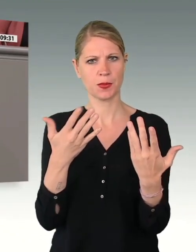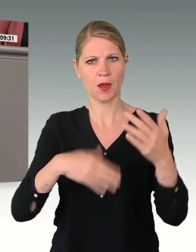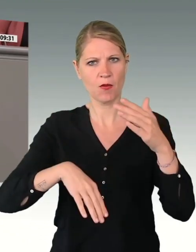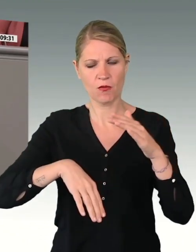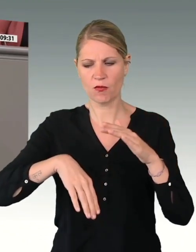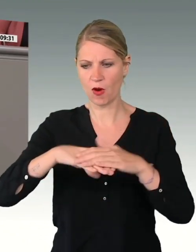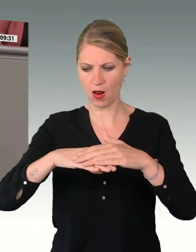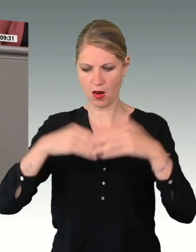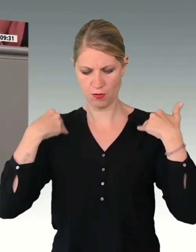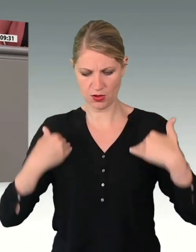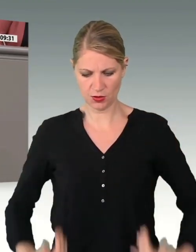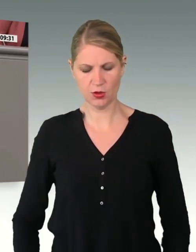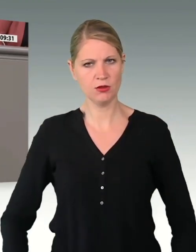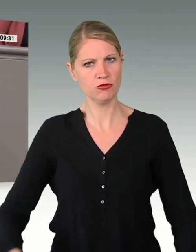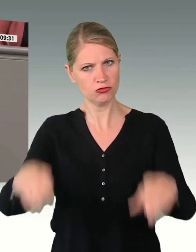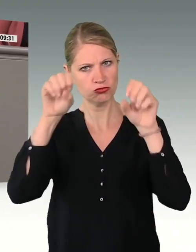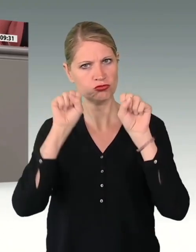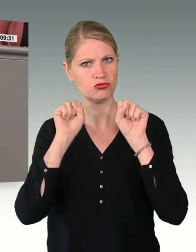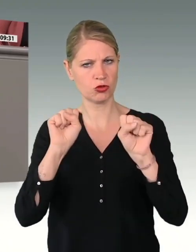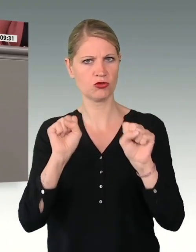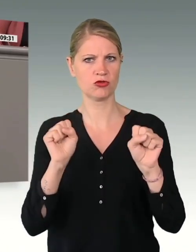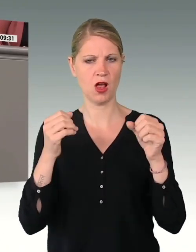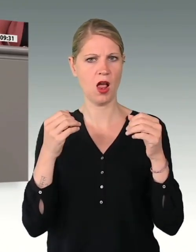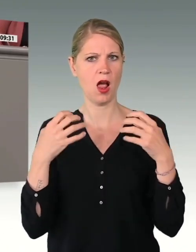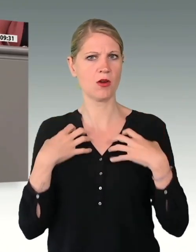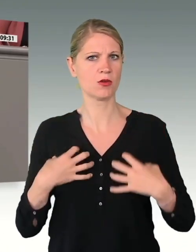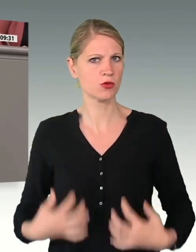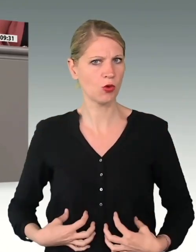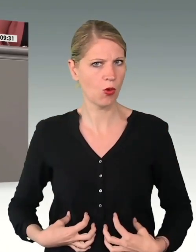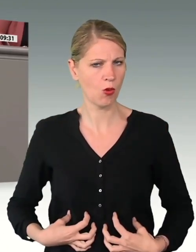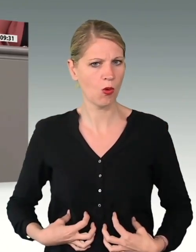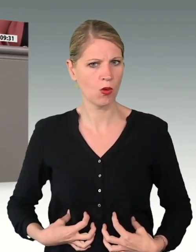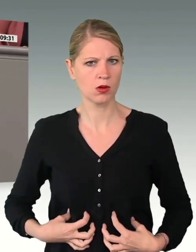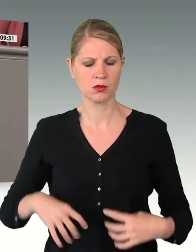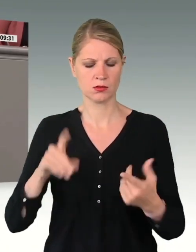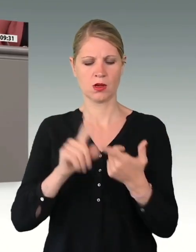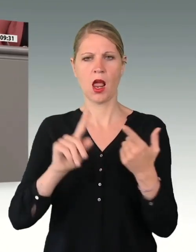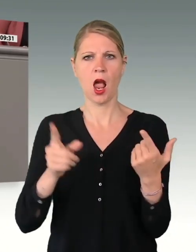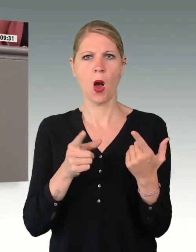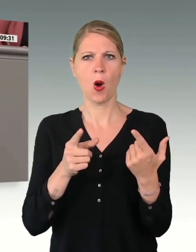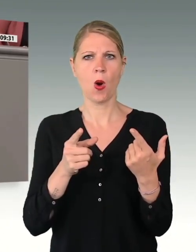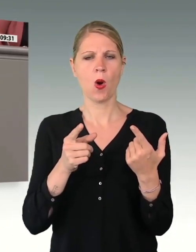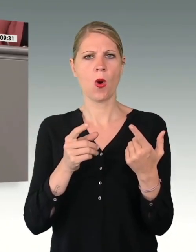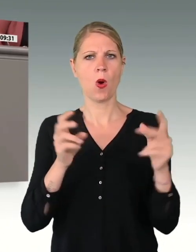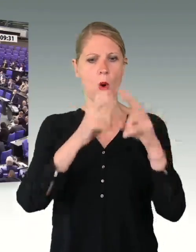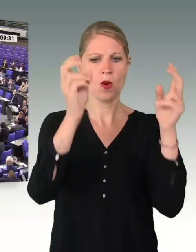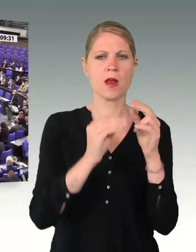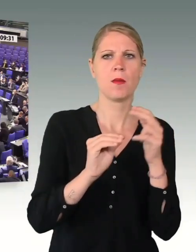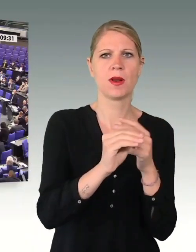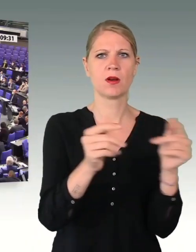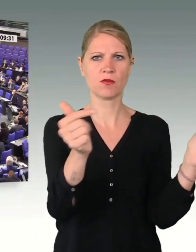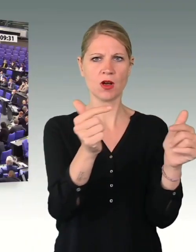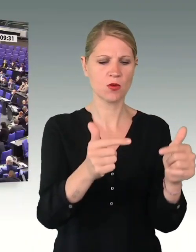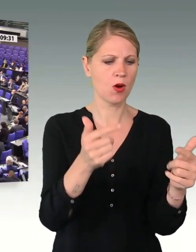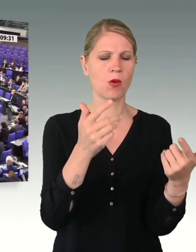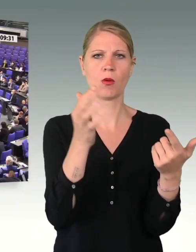Schutzausrüstung für die Soldatinnen. Eine angemessene Unterbringung und Versorgung. Die härteste Bekämpfung von